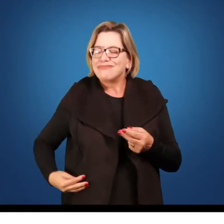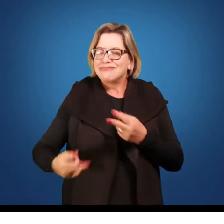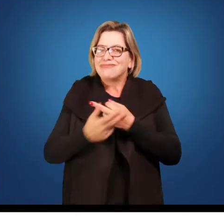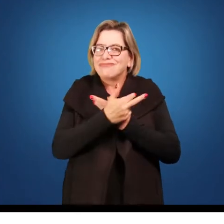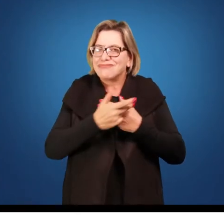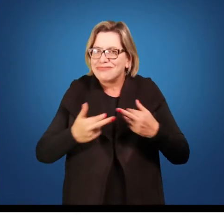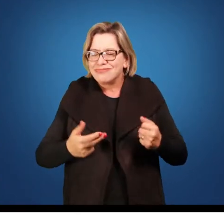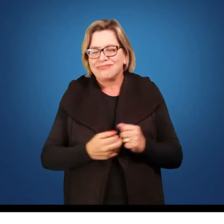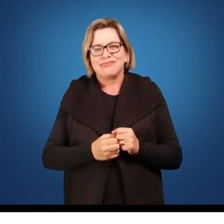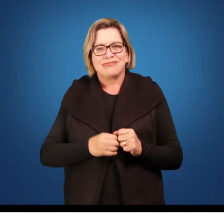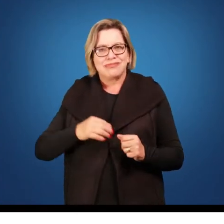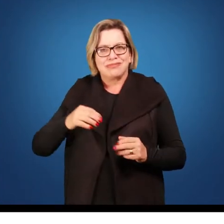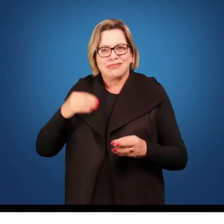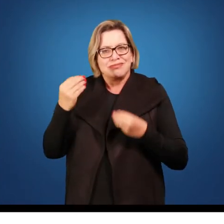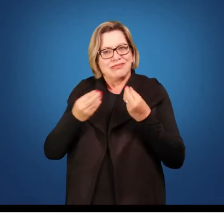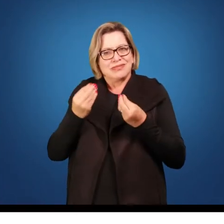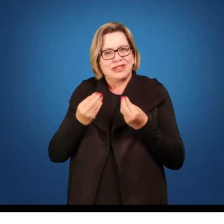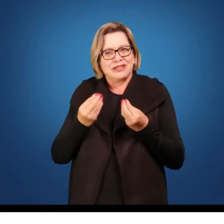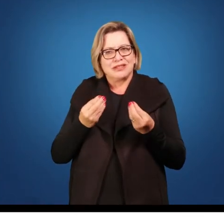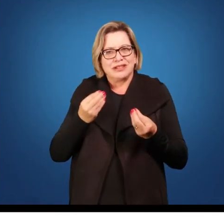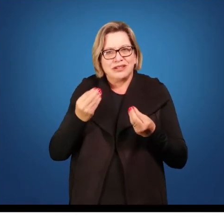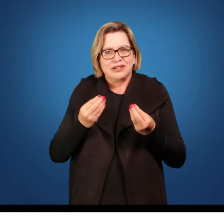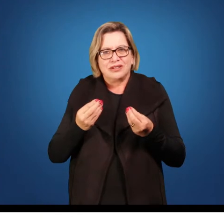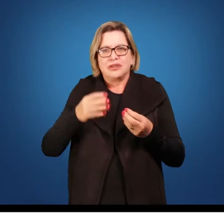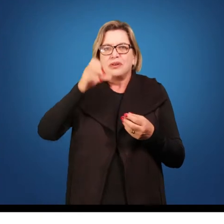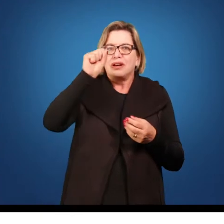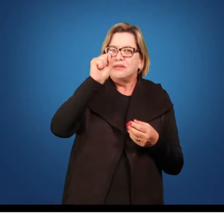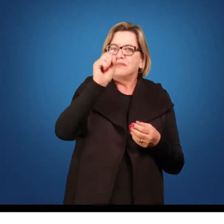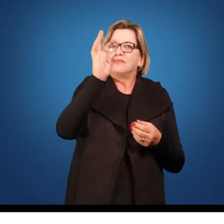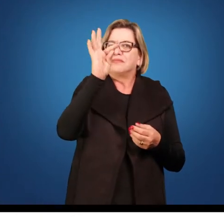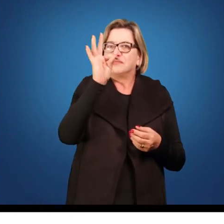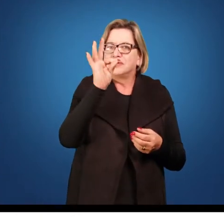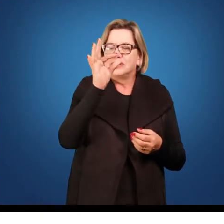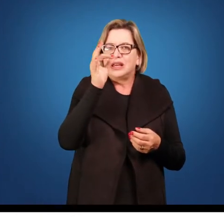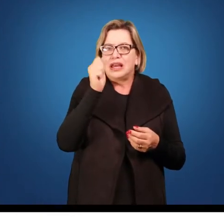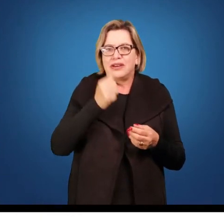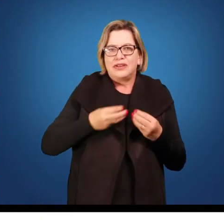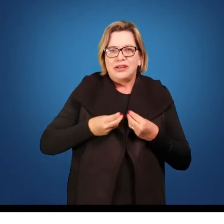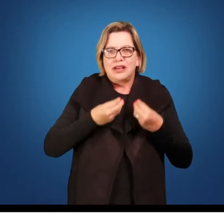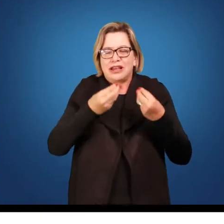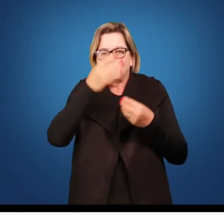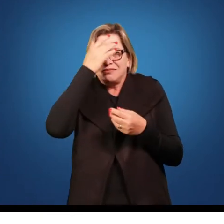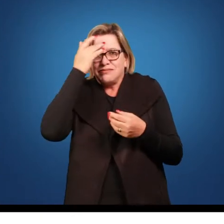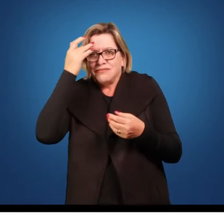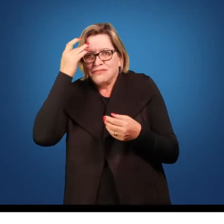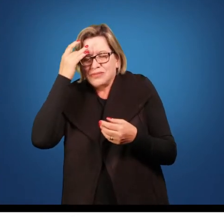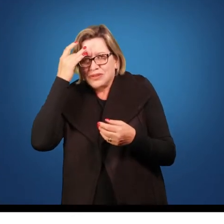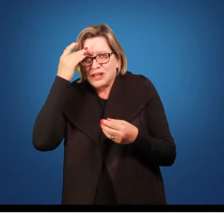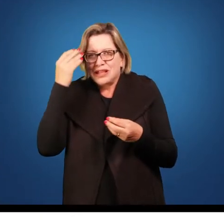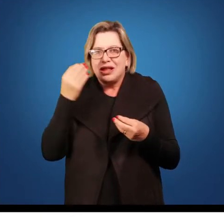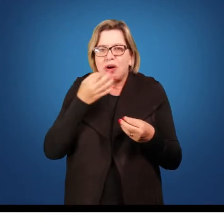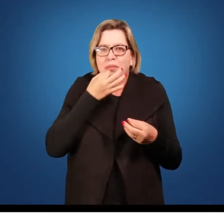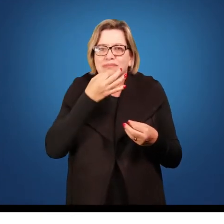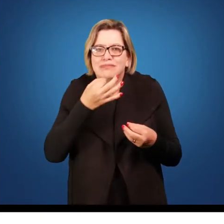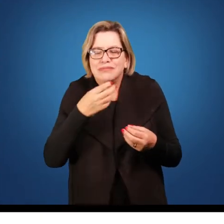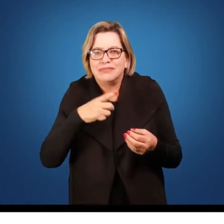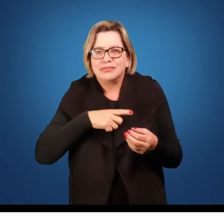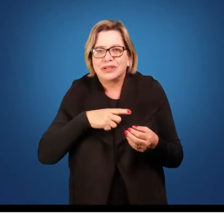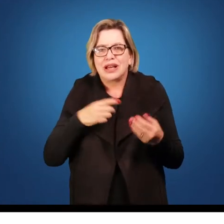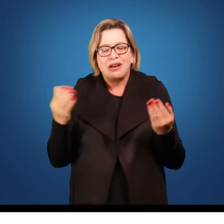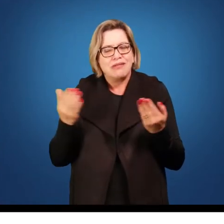essa grande instituição pautando a opinião pública. Nós trabalharemos nesse